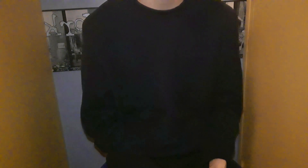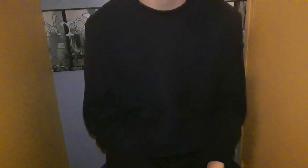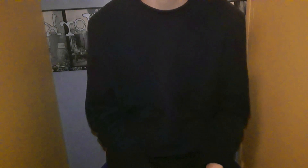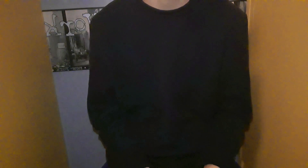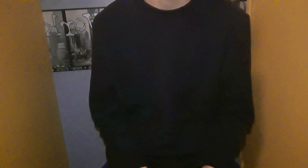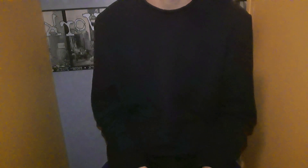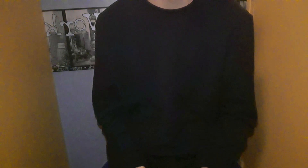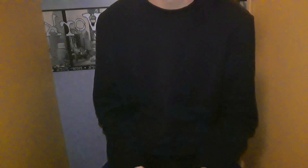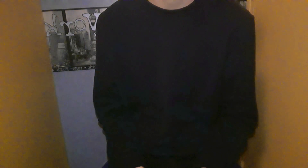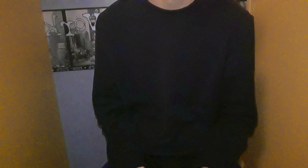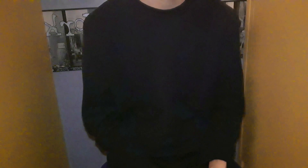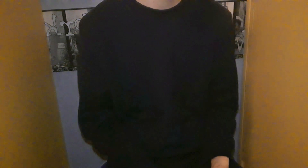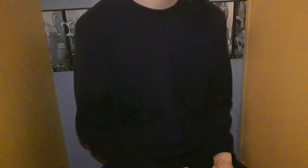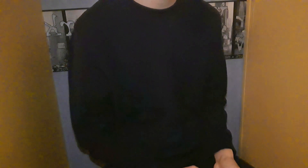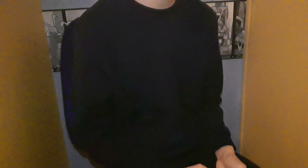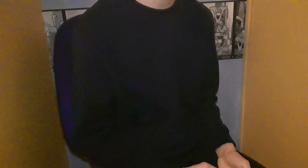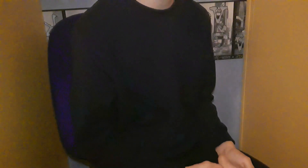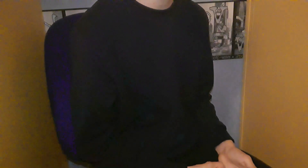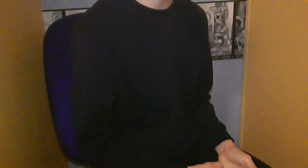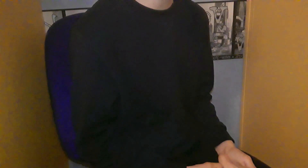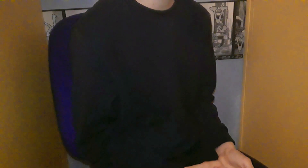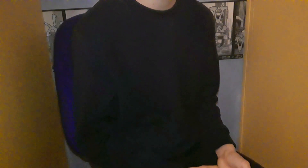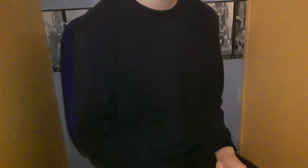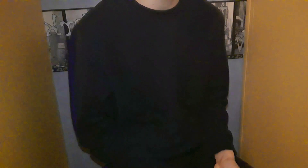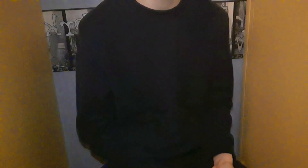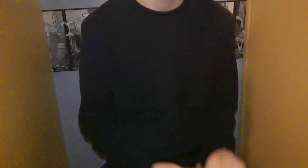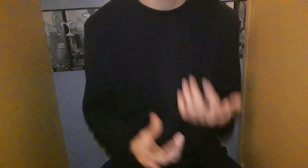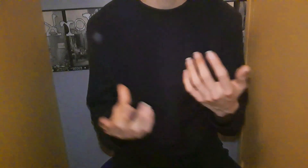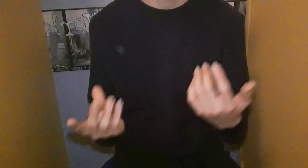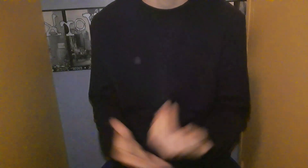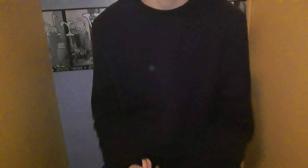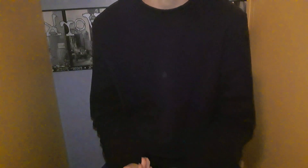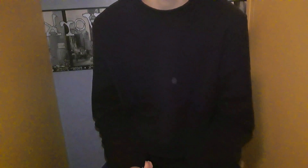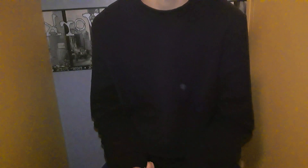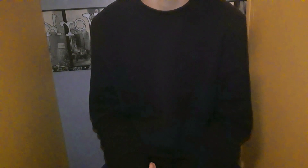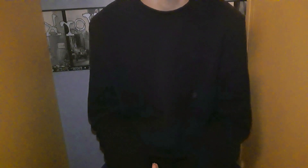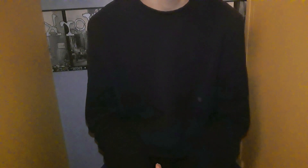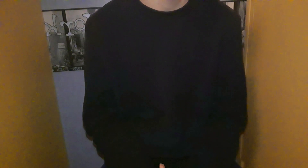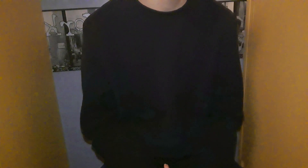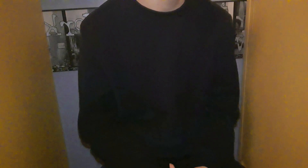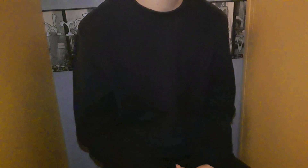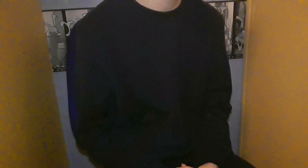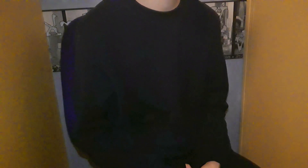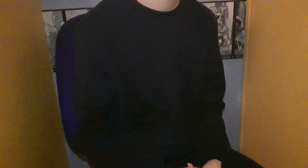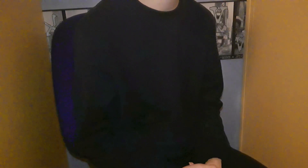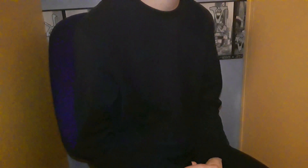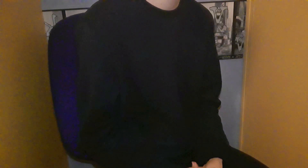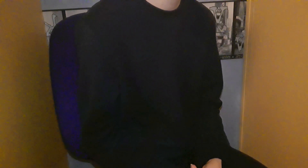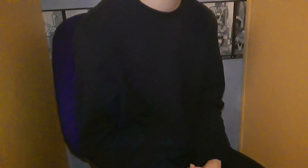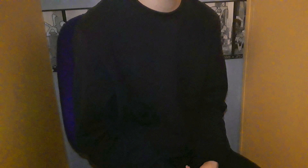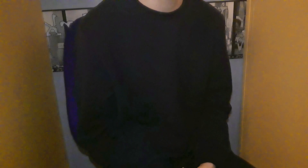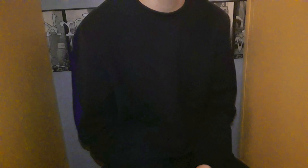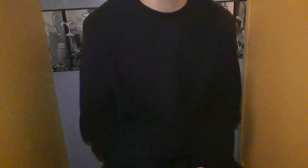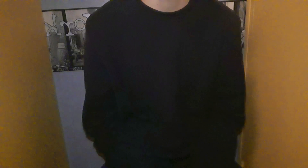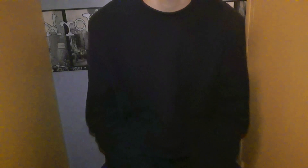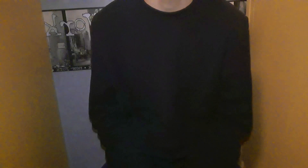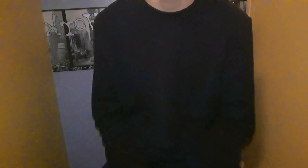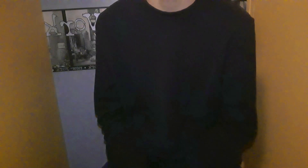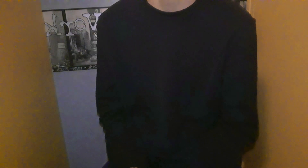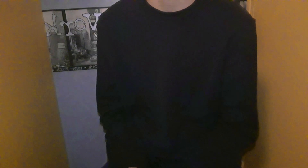Voilà la musique On me'a fait découvrir Et bah depuis Depuis tout petit Voilà Depuis l'âge